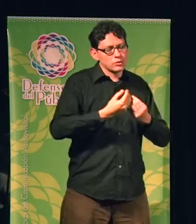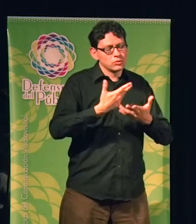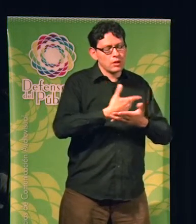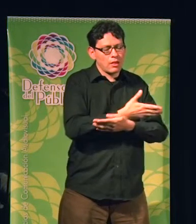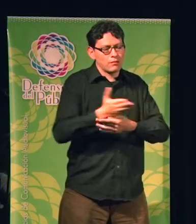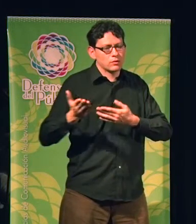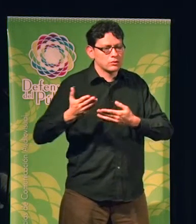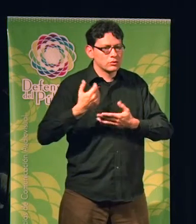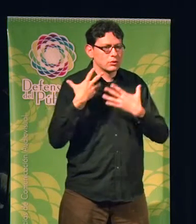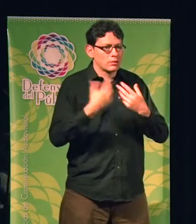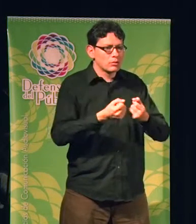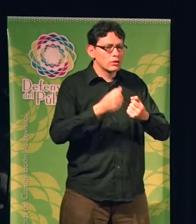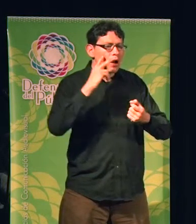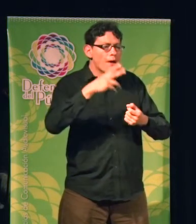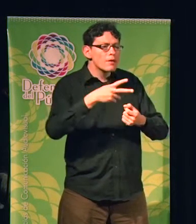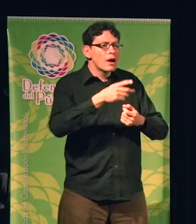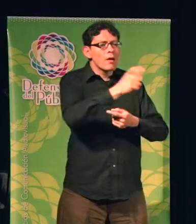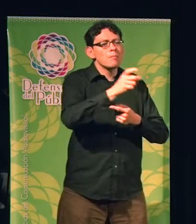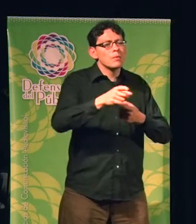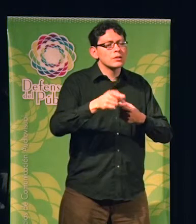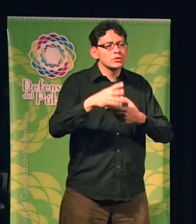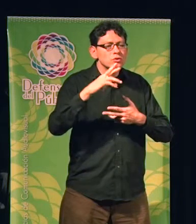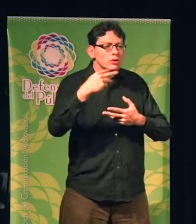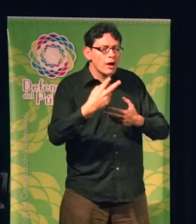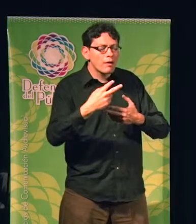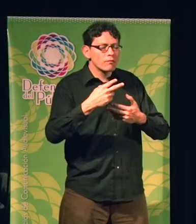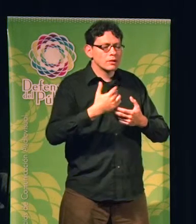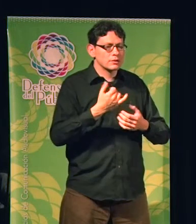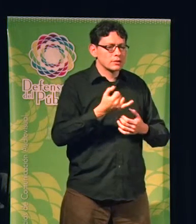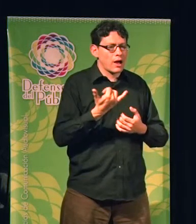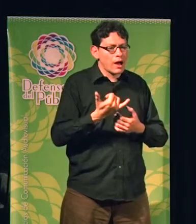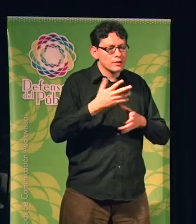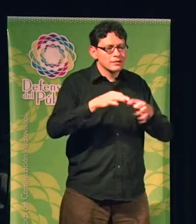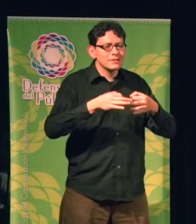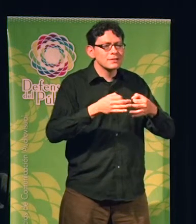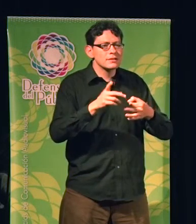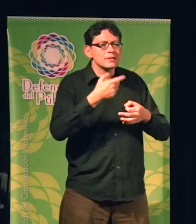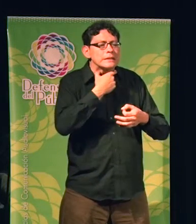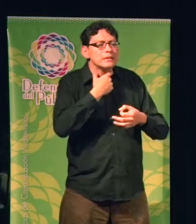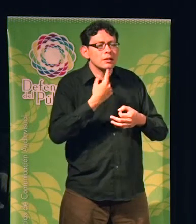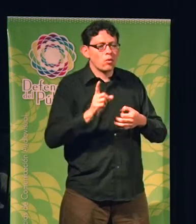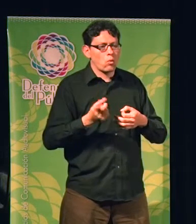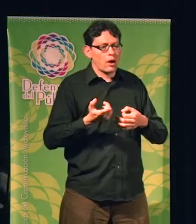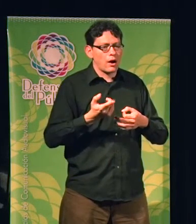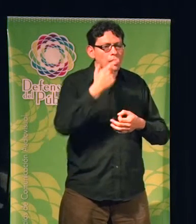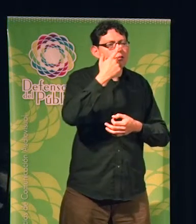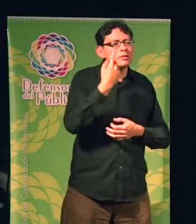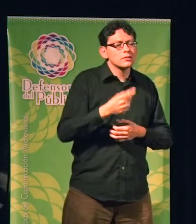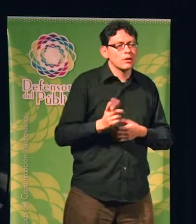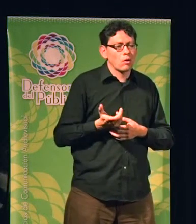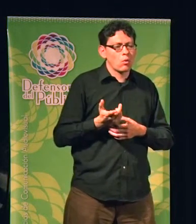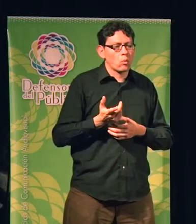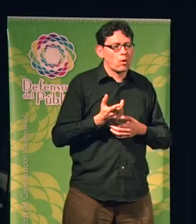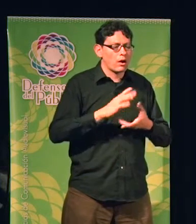a empezar a escuchar al público, a saber qué cosas sobre la ciencia el público quiere enterarse, en qué formato